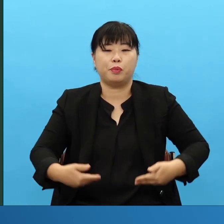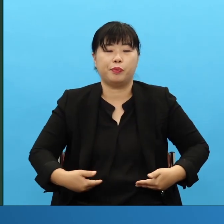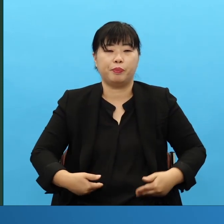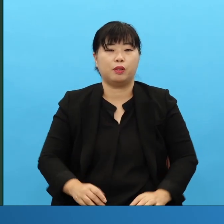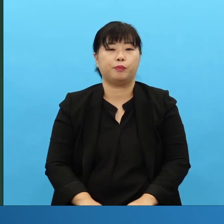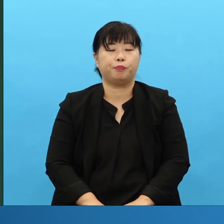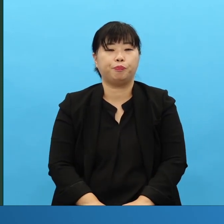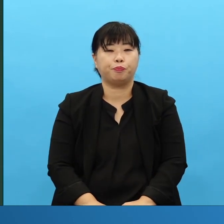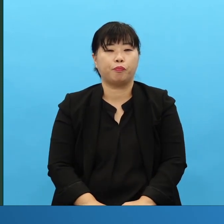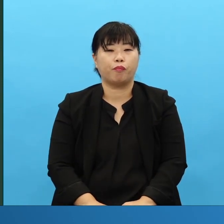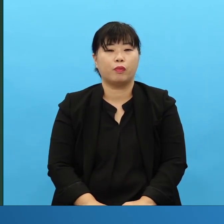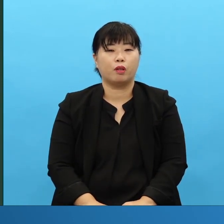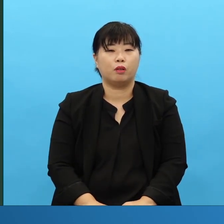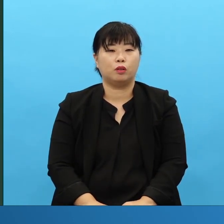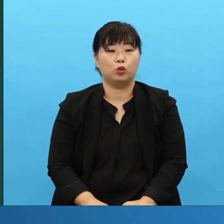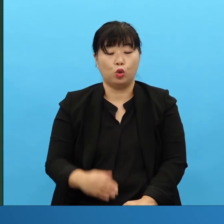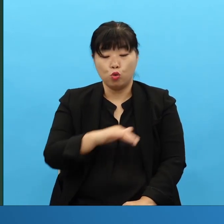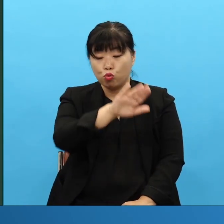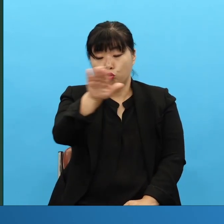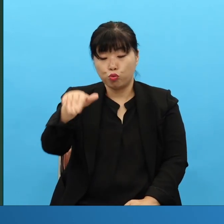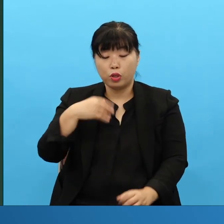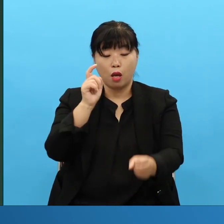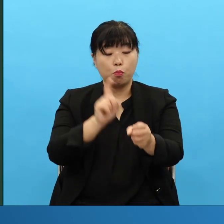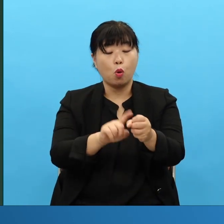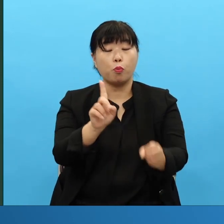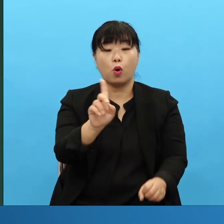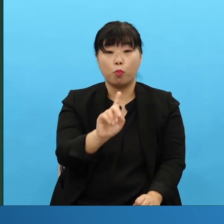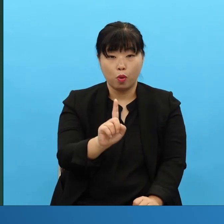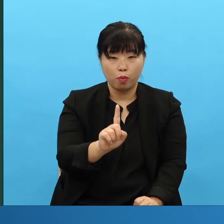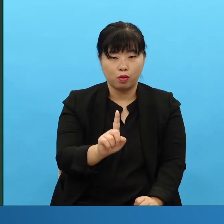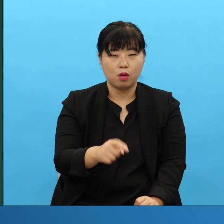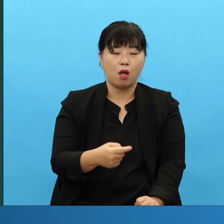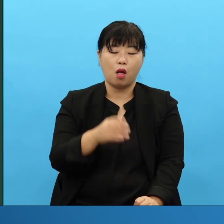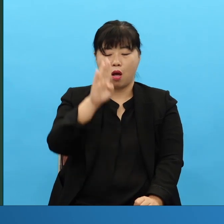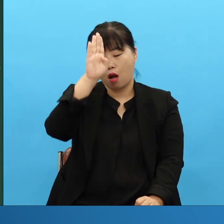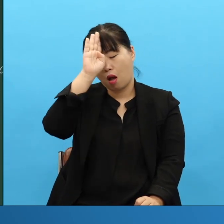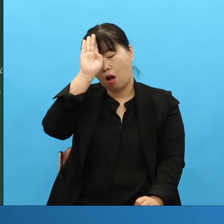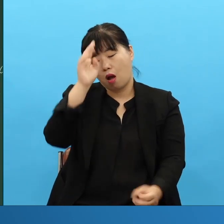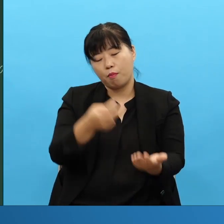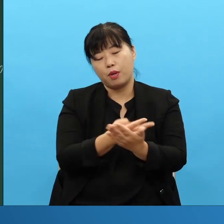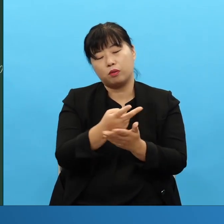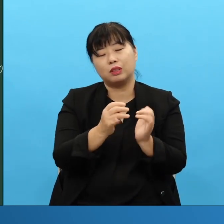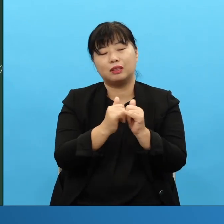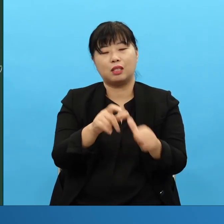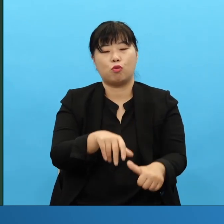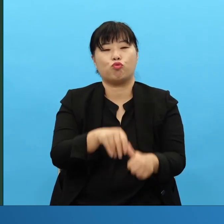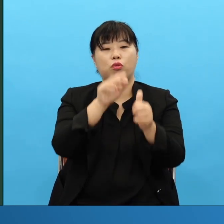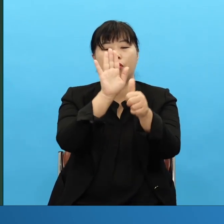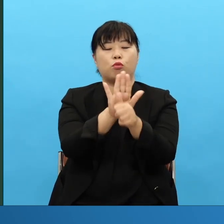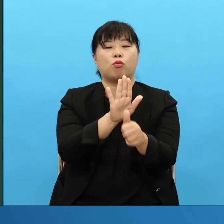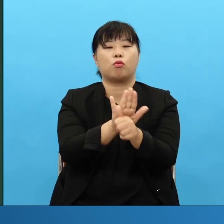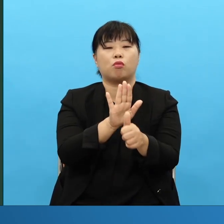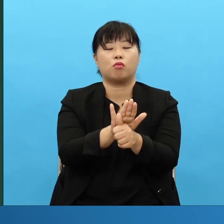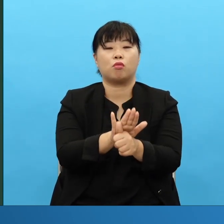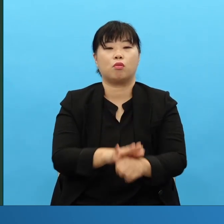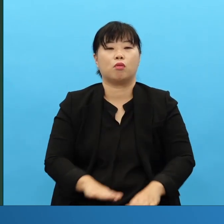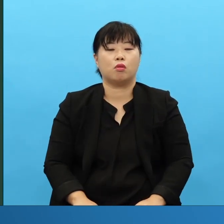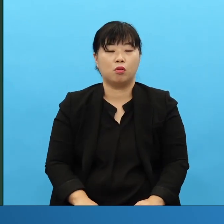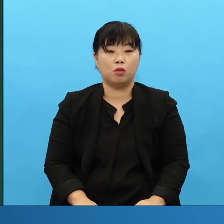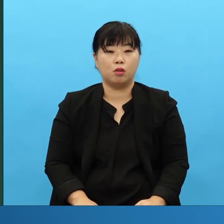병든 자 살려야죠 이게 목표입니다 이 병은 의사가 좀 고치기 힘든